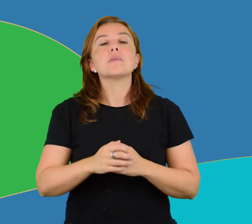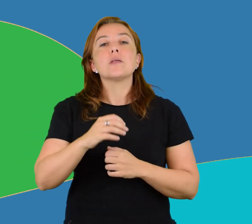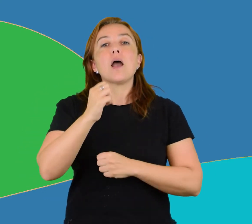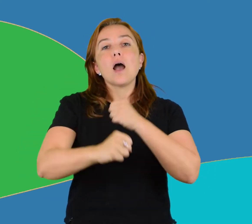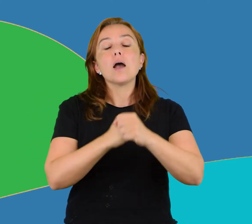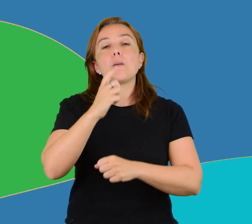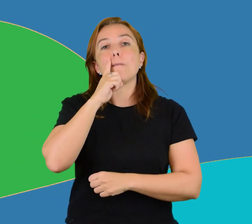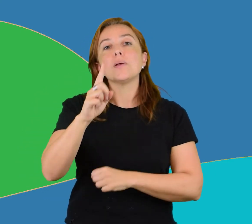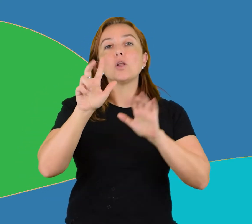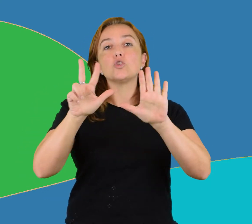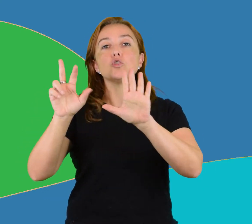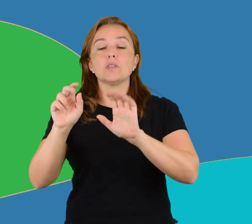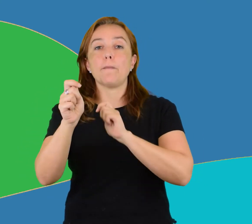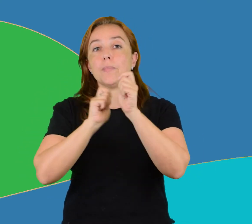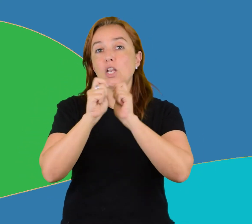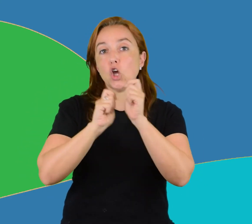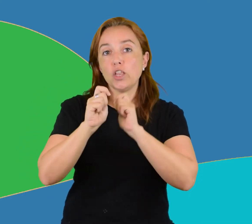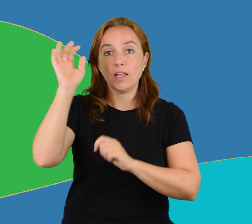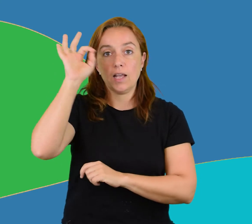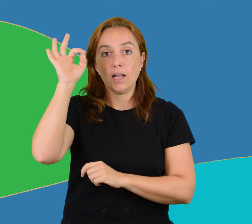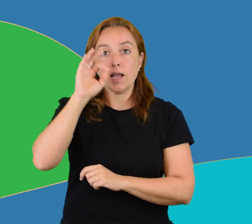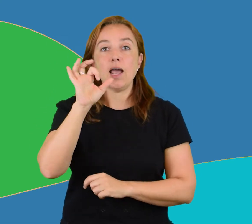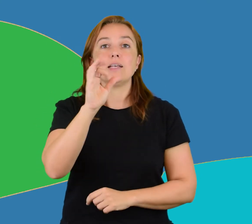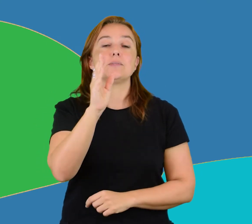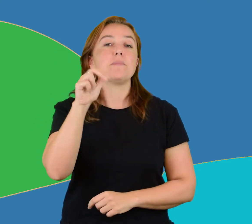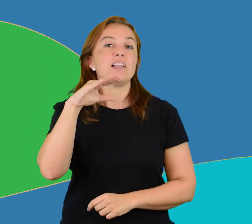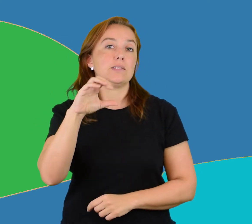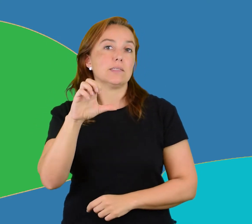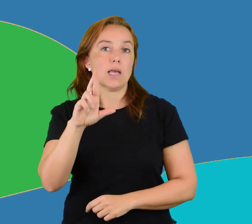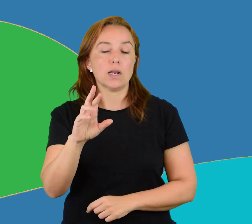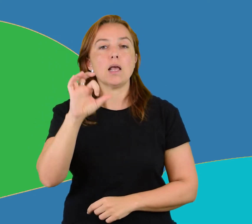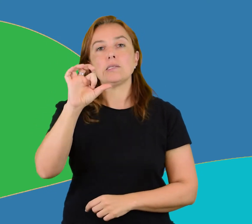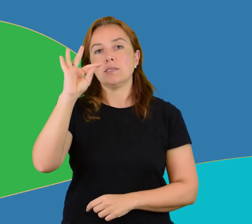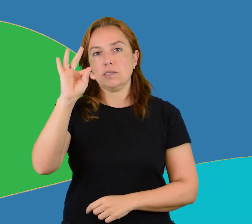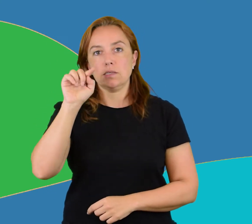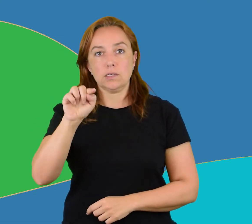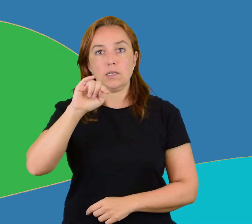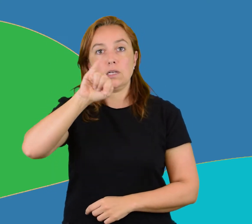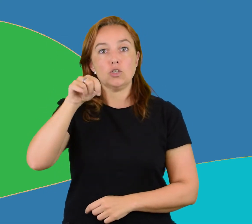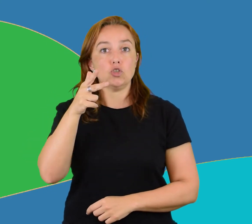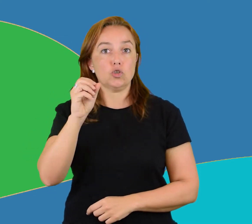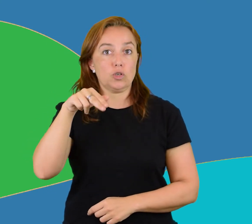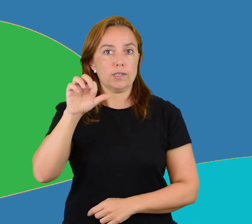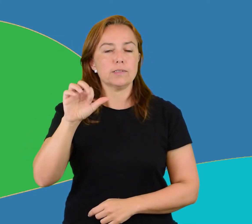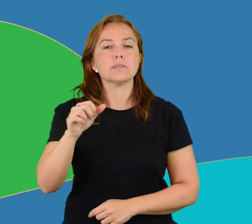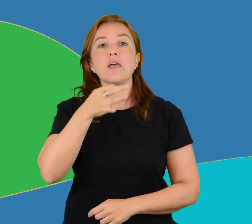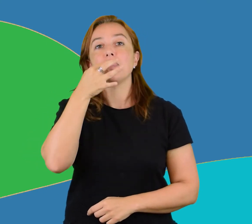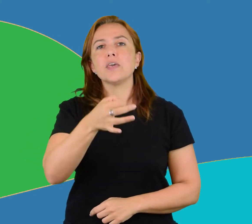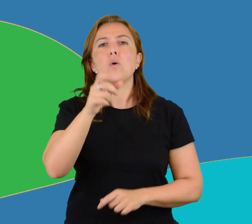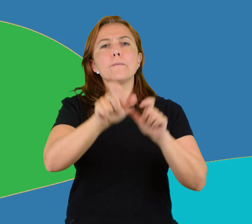En 1880 el periodista inglés Spencer St. John divulgó que los jóvenes haitianos